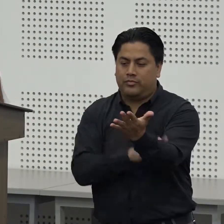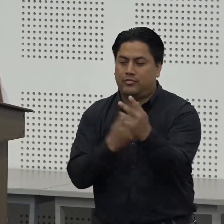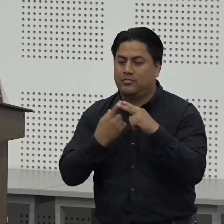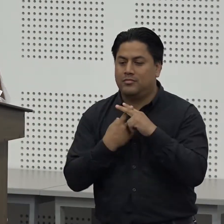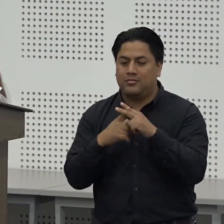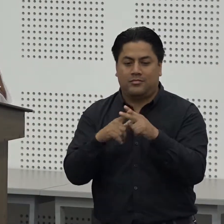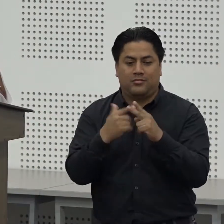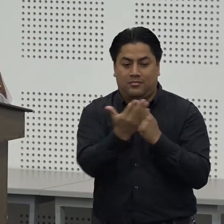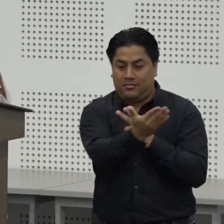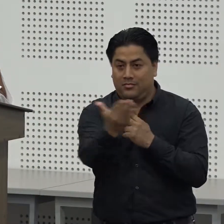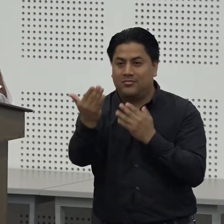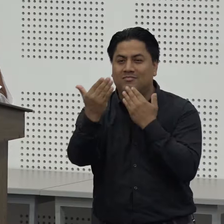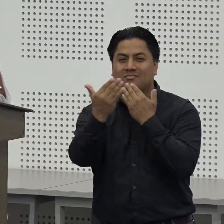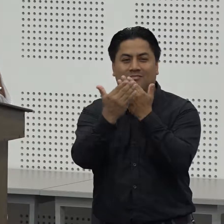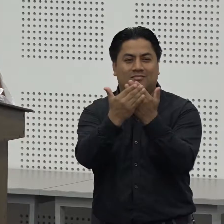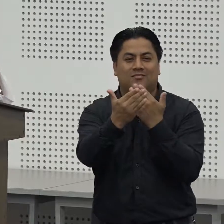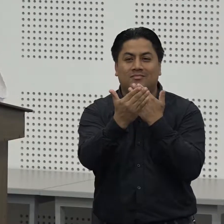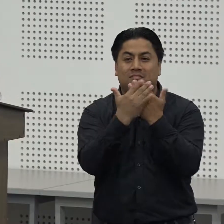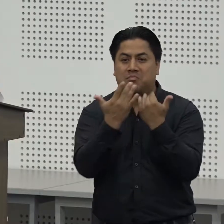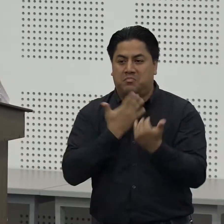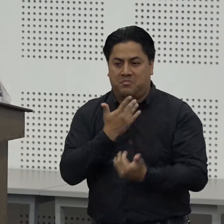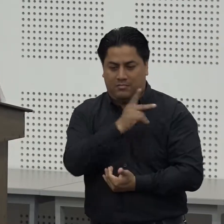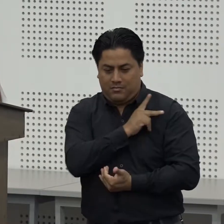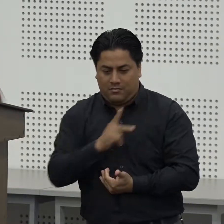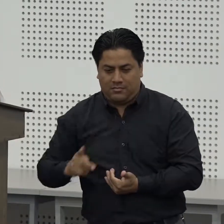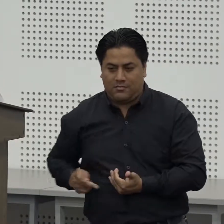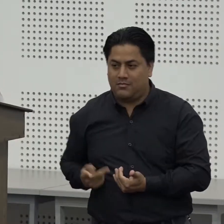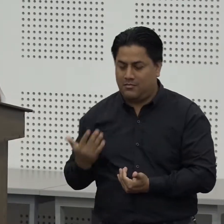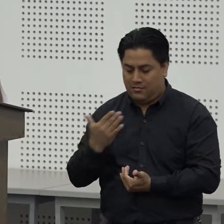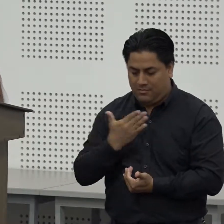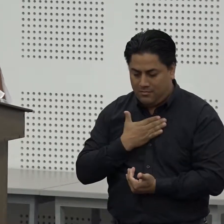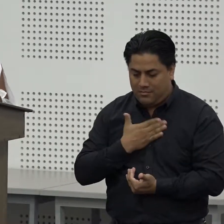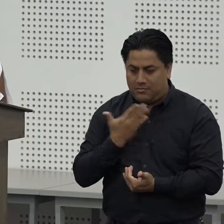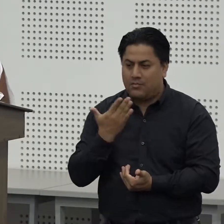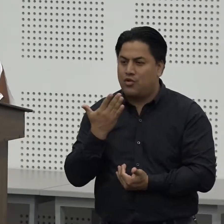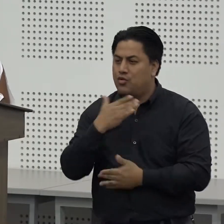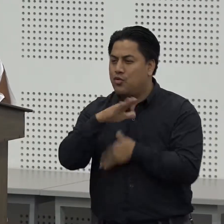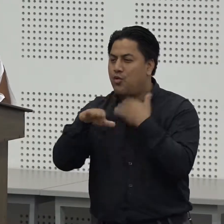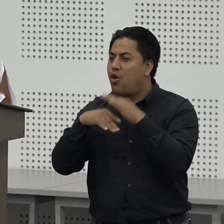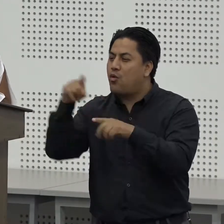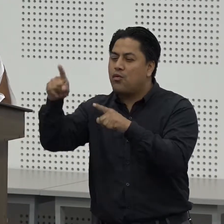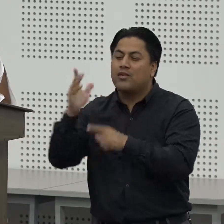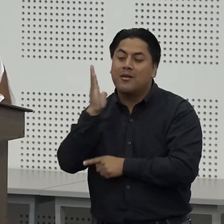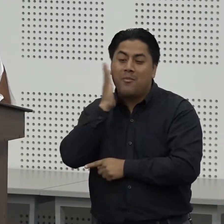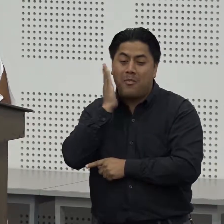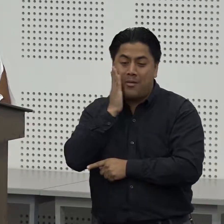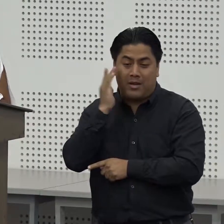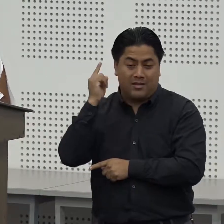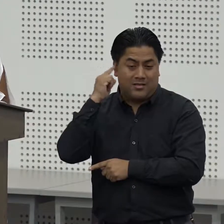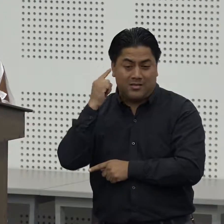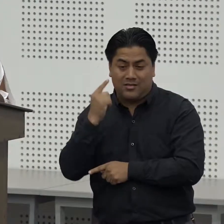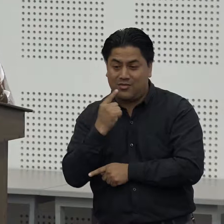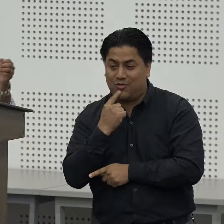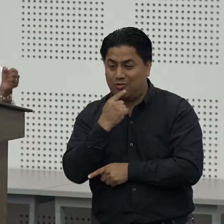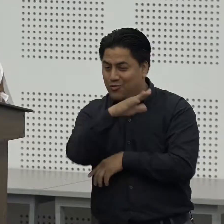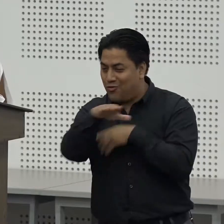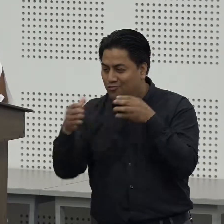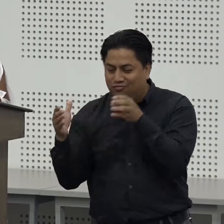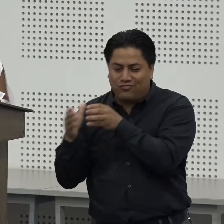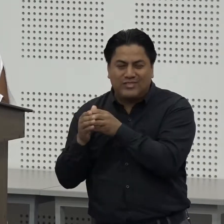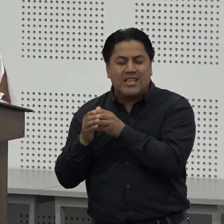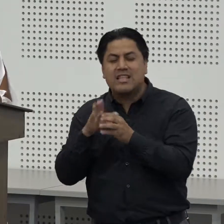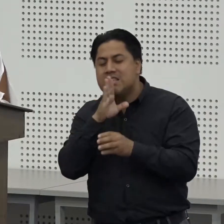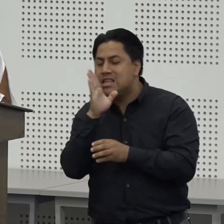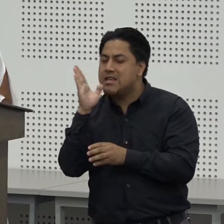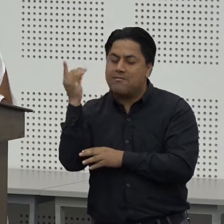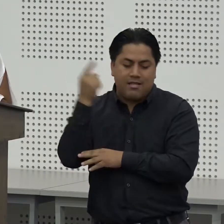profundo lo hago personalmente a nombre de todas las compañeras madres de familia que estuvimos todos los